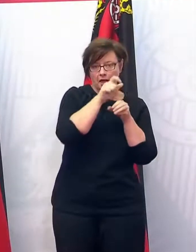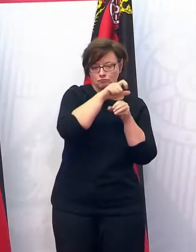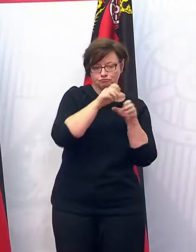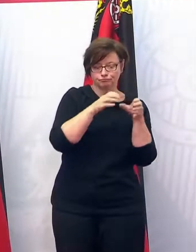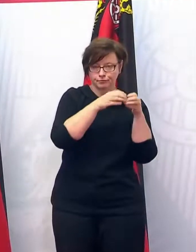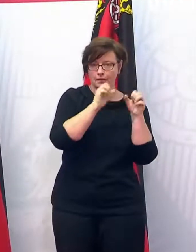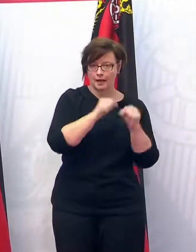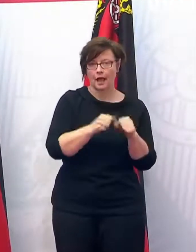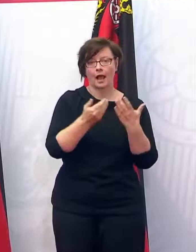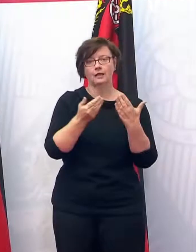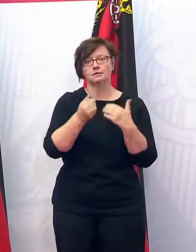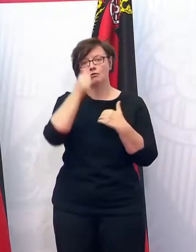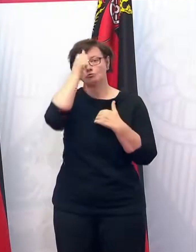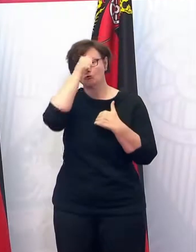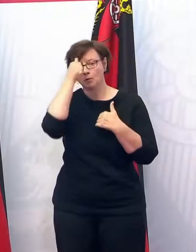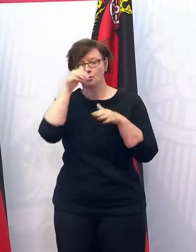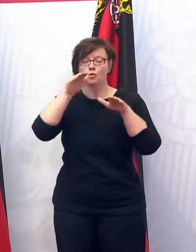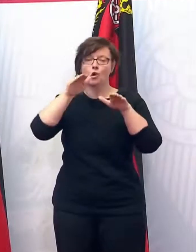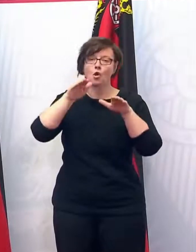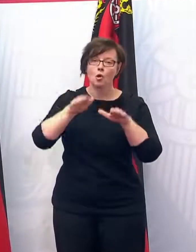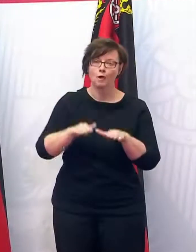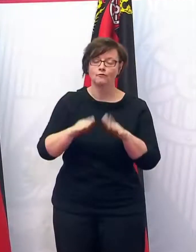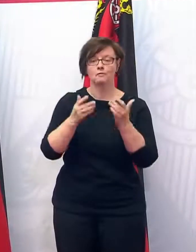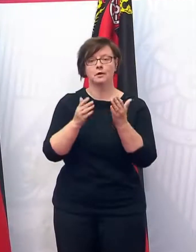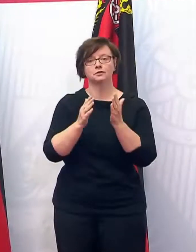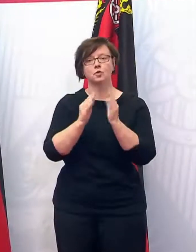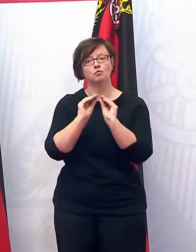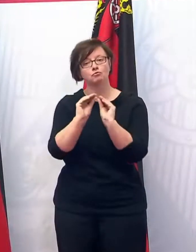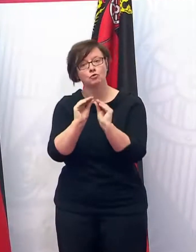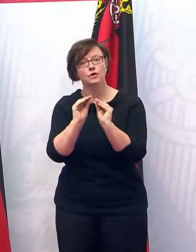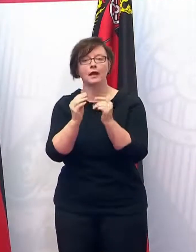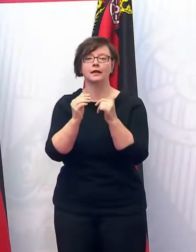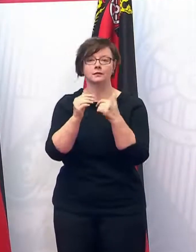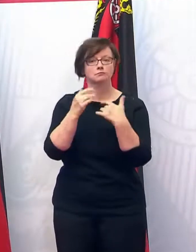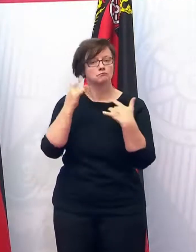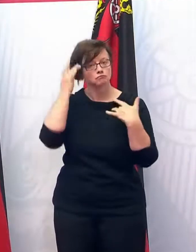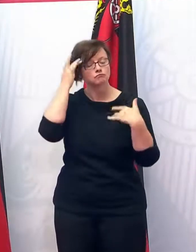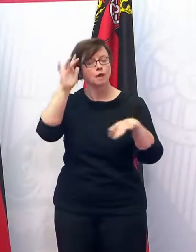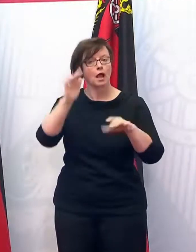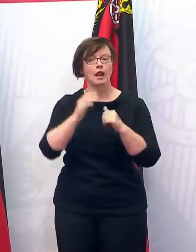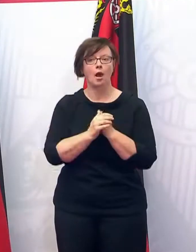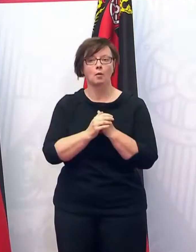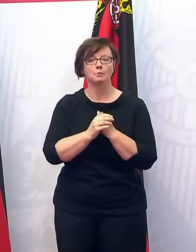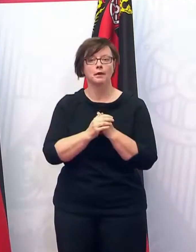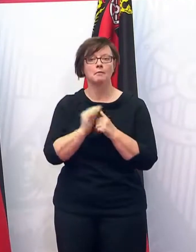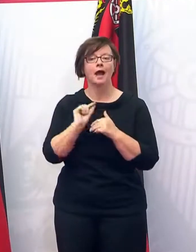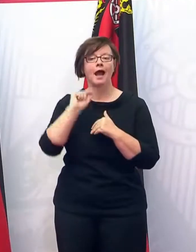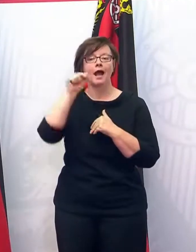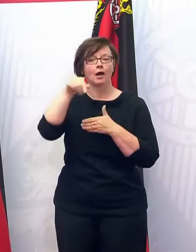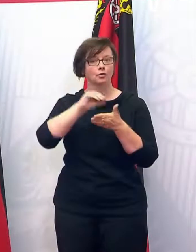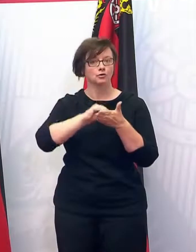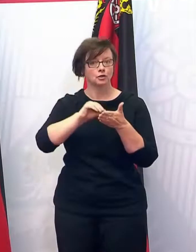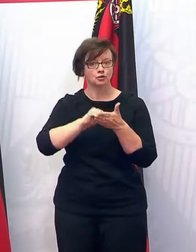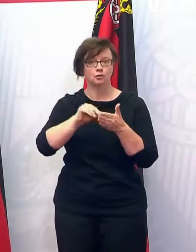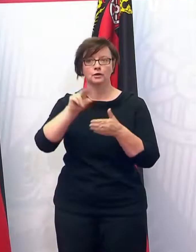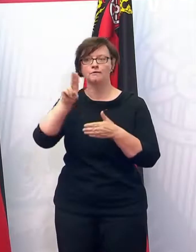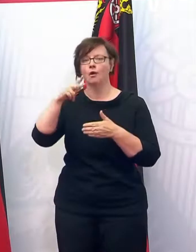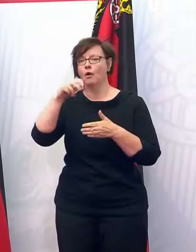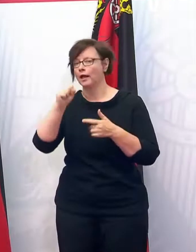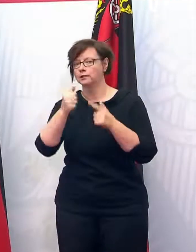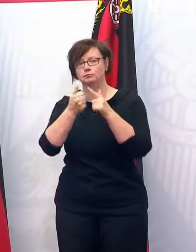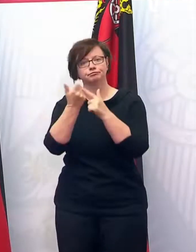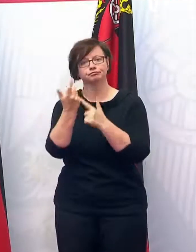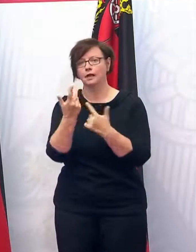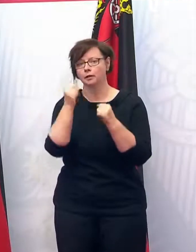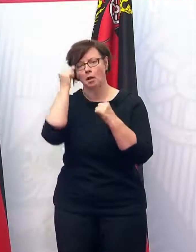Konfirmations- und Firmenunterricht ist zulässig. Und dann gibt es noch die außerschulischen Bildungsangebote. Das sind also die VHS und andere